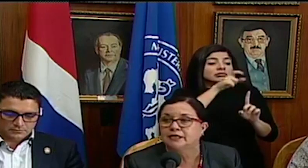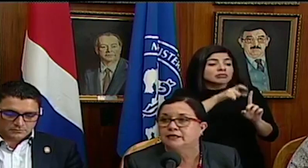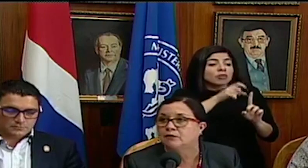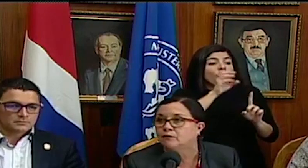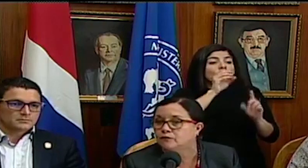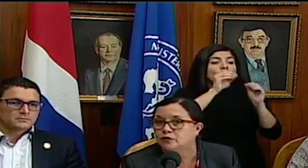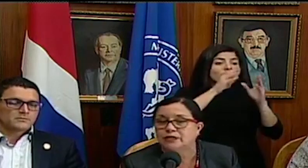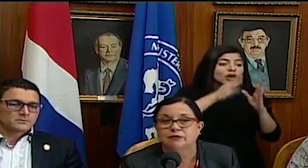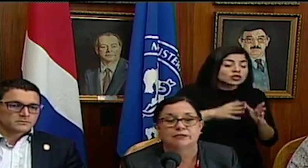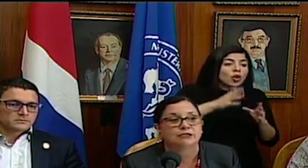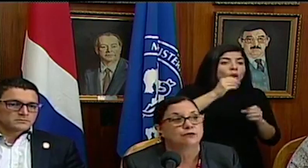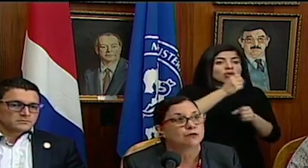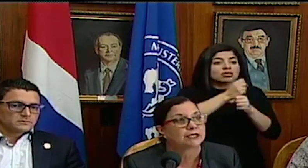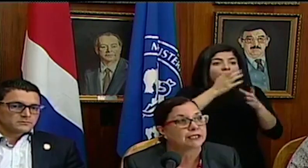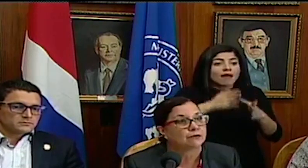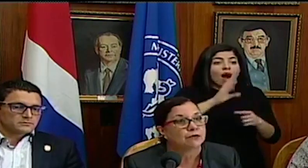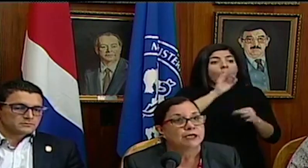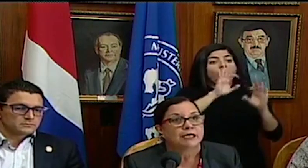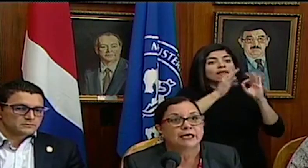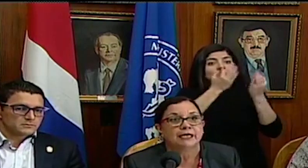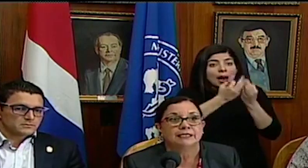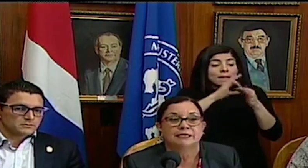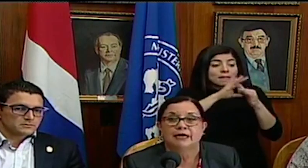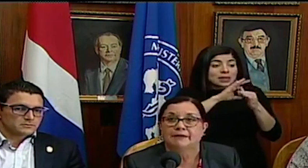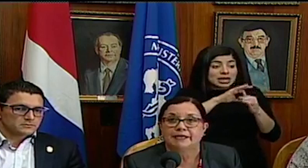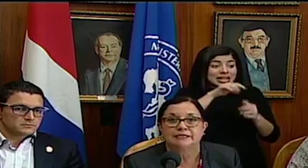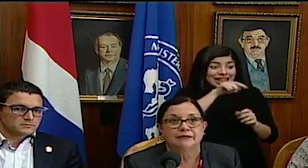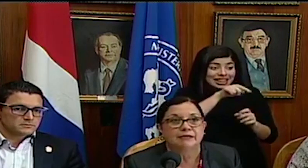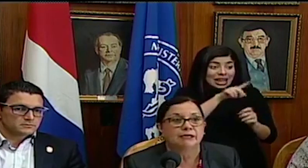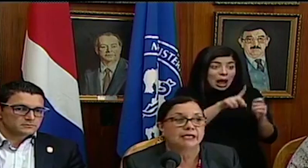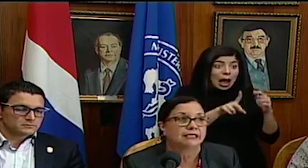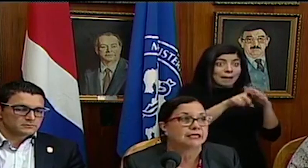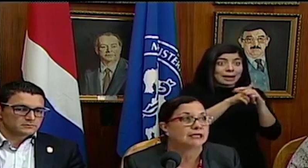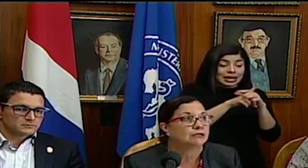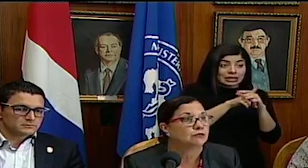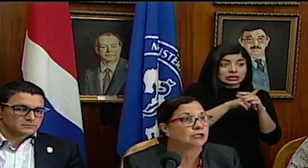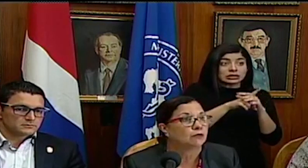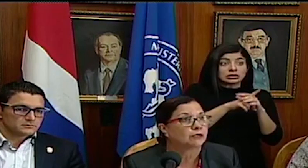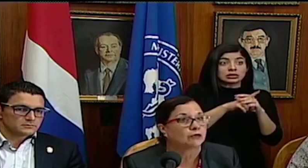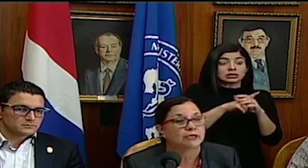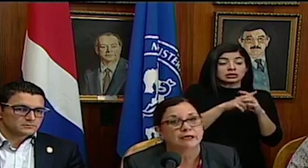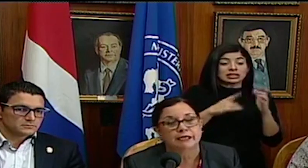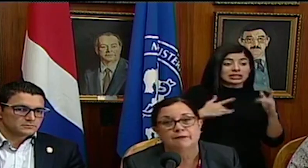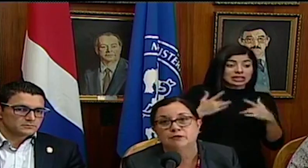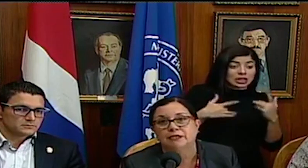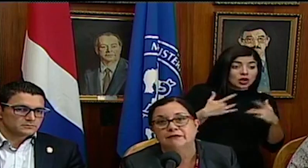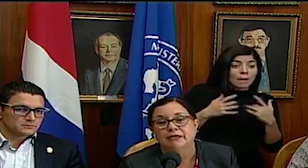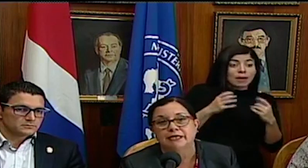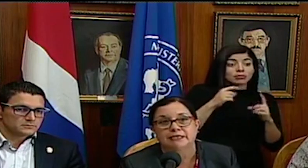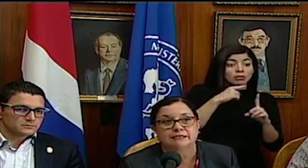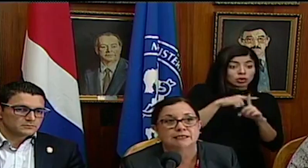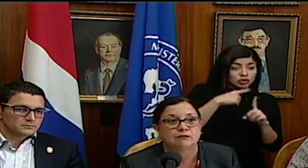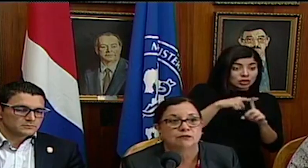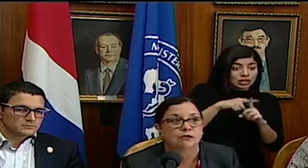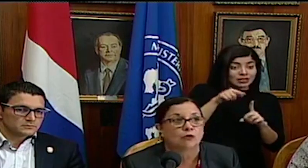docente o un funcionario del centro educativo que aparezca y que sea su sintomatología positiva